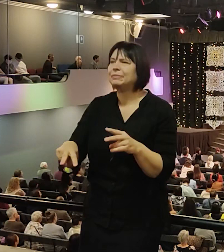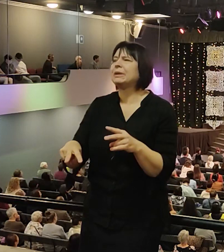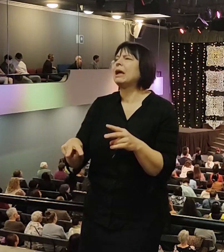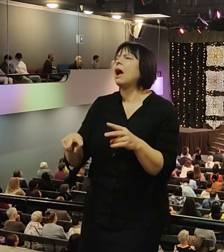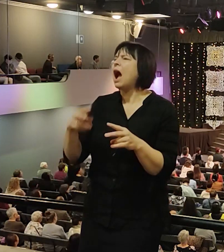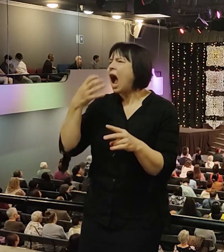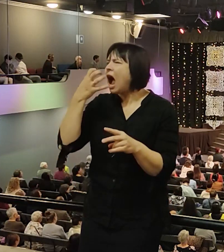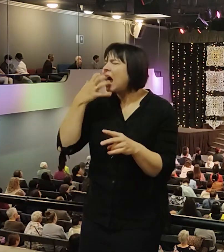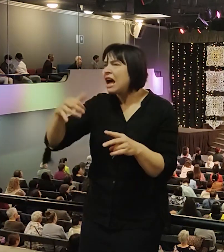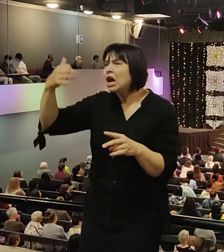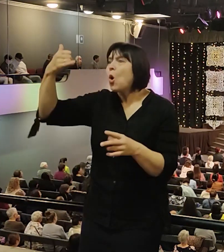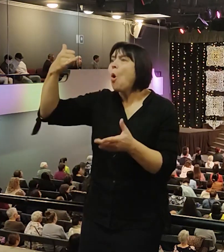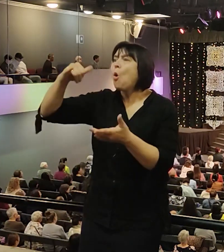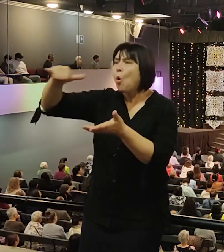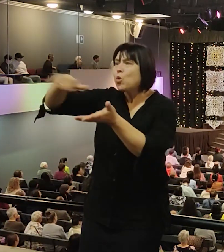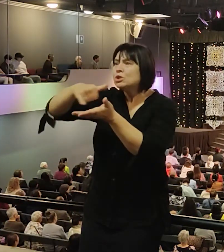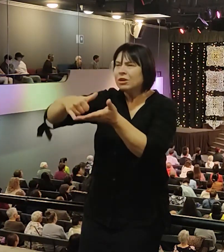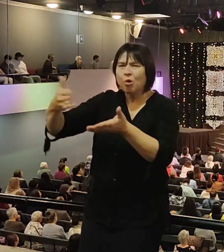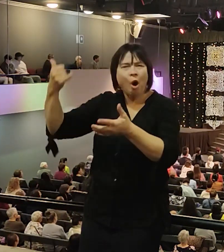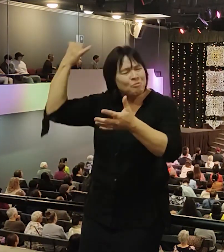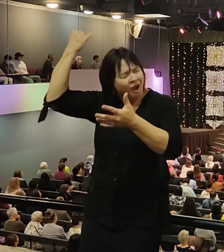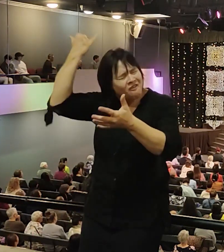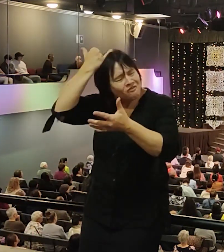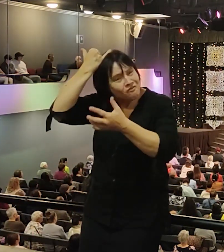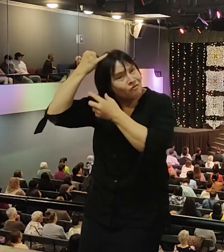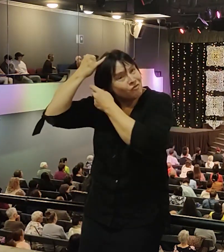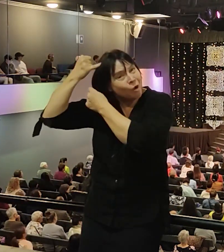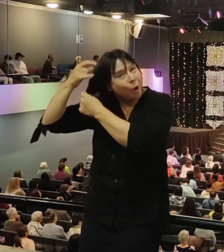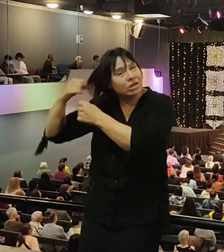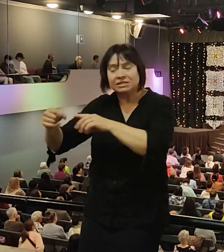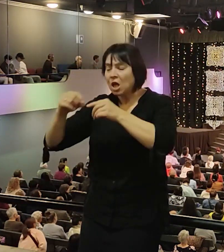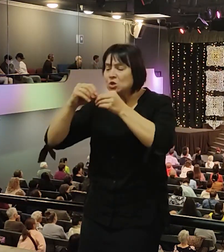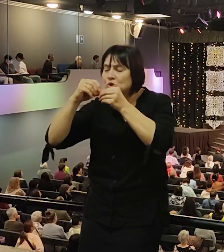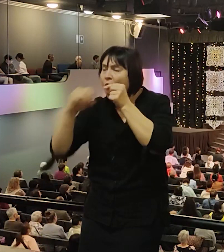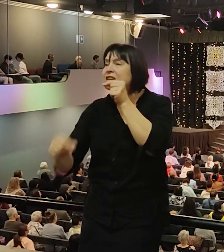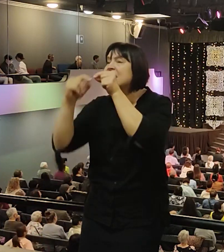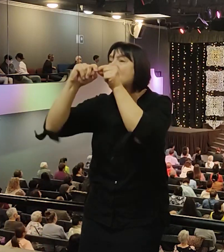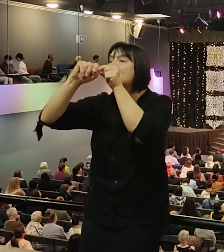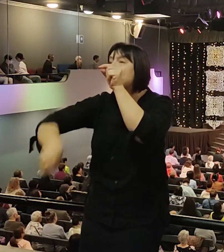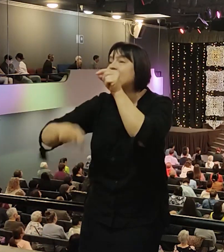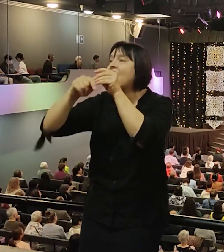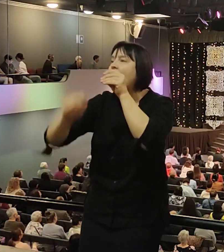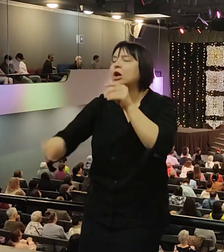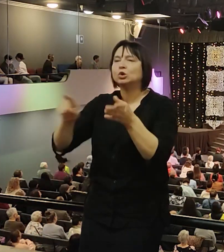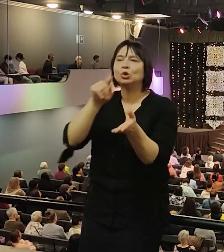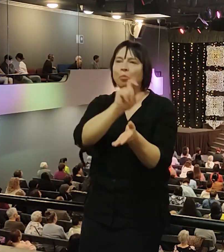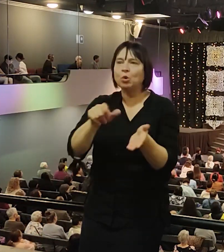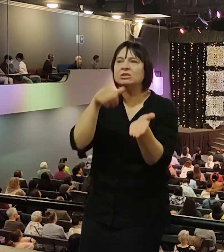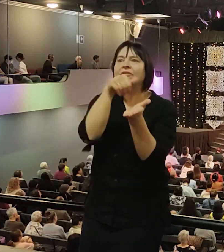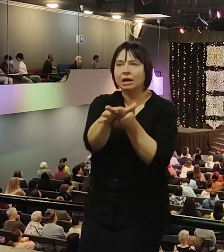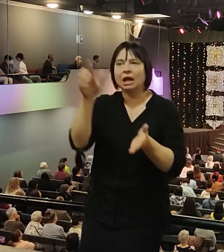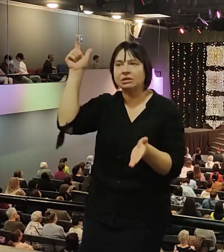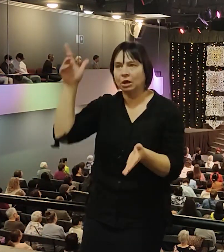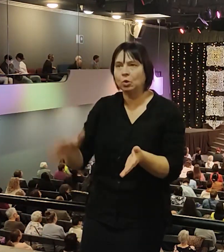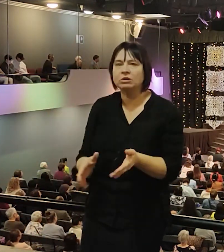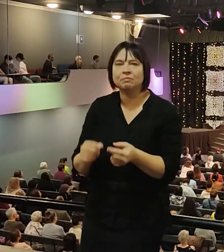утюгом жгли волоса на голове. Им ногти вырывали, чтобы они отказались от Господа. А